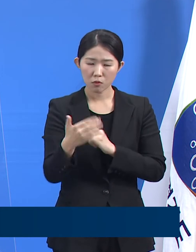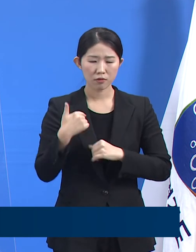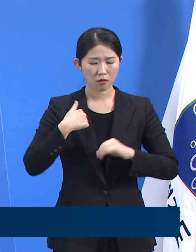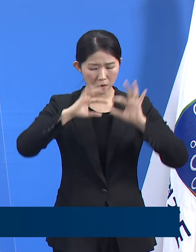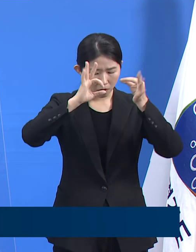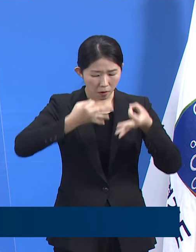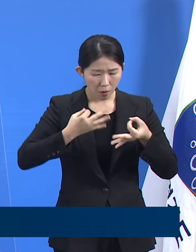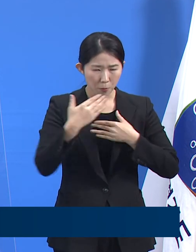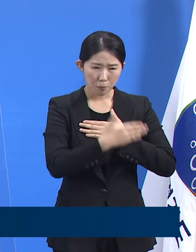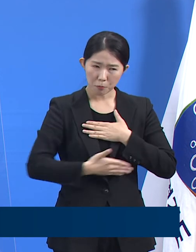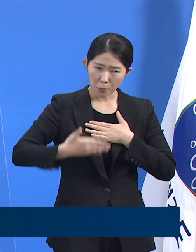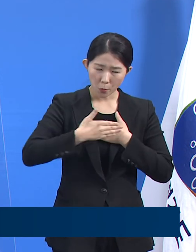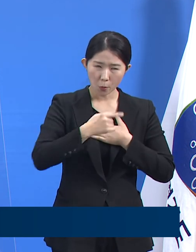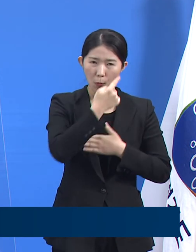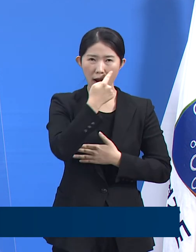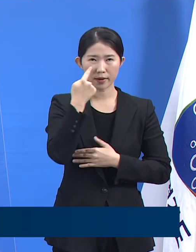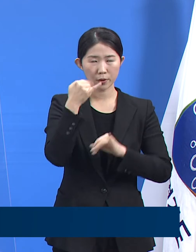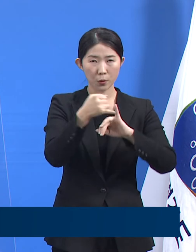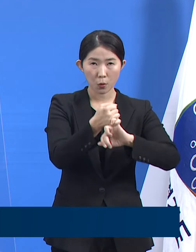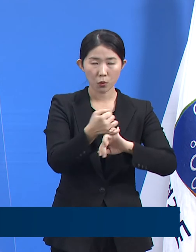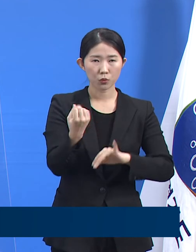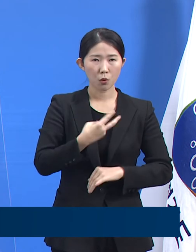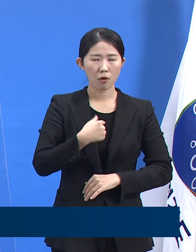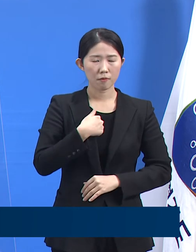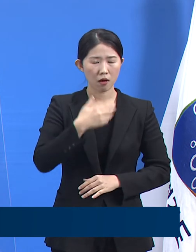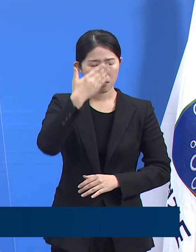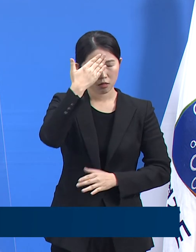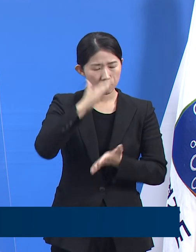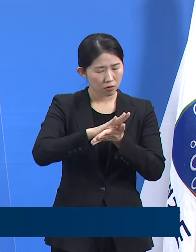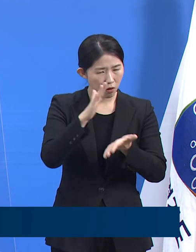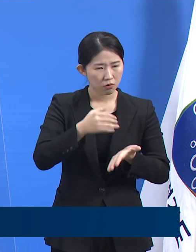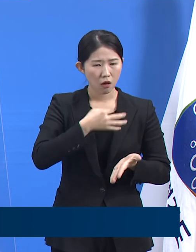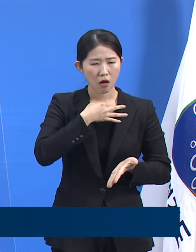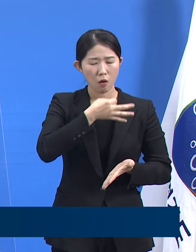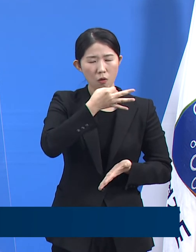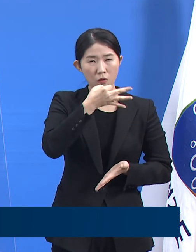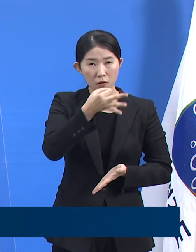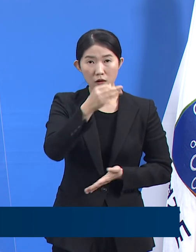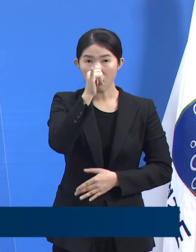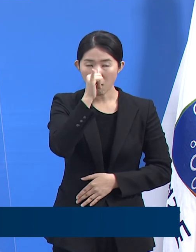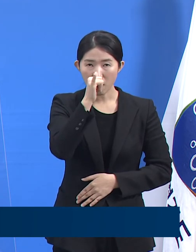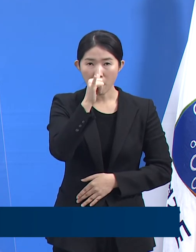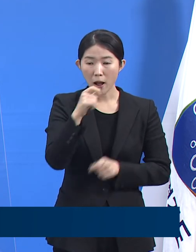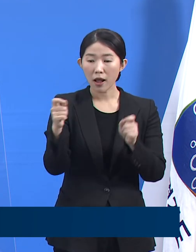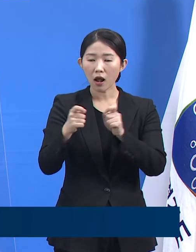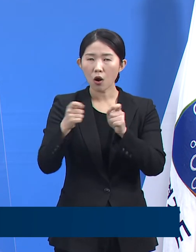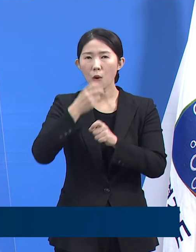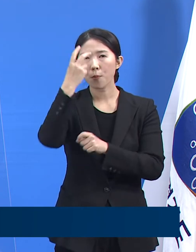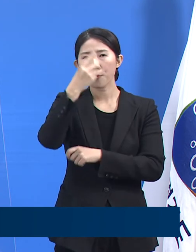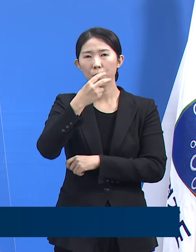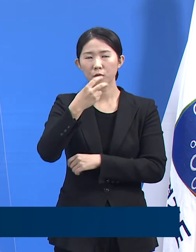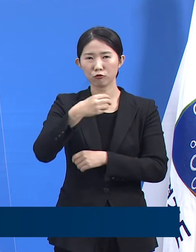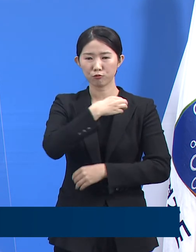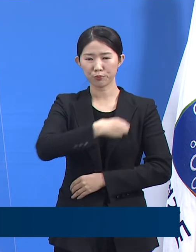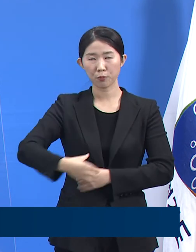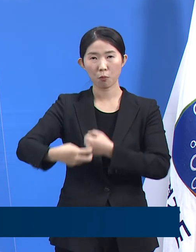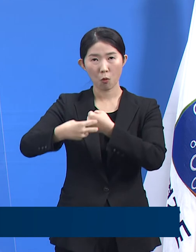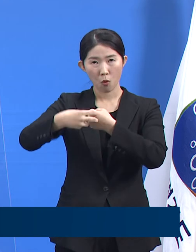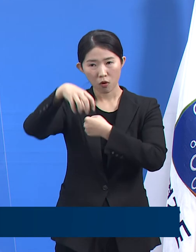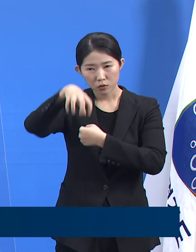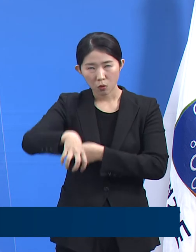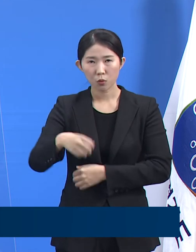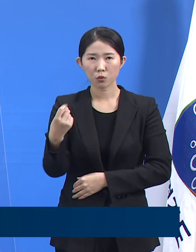발열이나 호흡기 증상 등이 발현될 때에는 반드시 가까운 보건소나 임시선별검사소를 방문하여 검사를